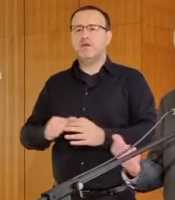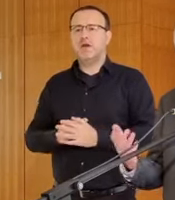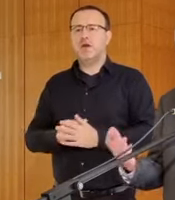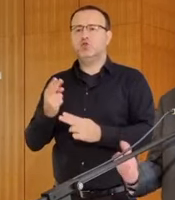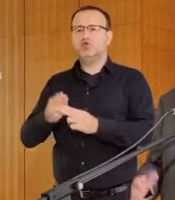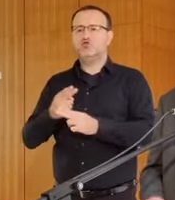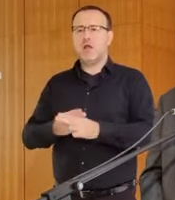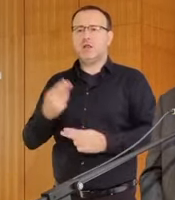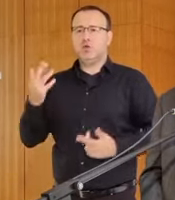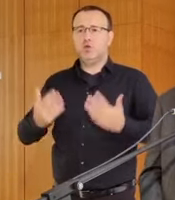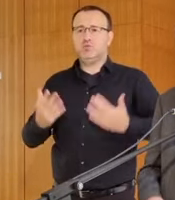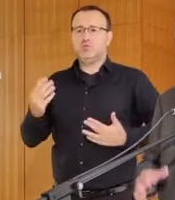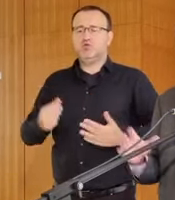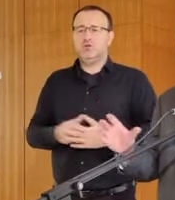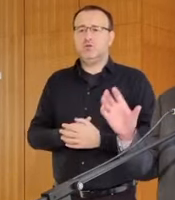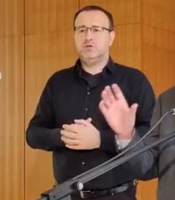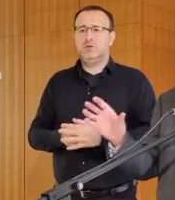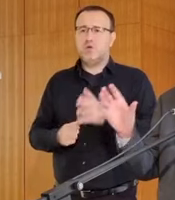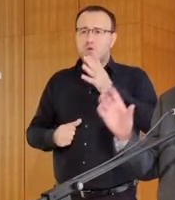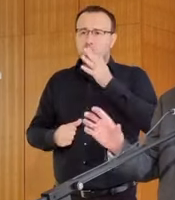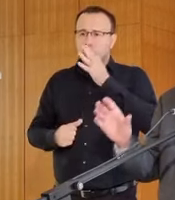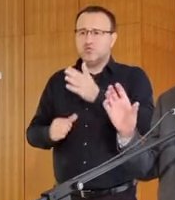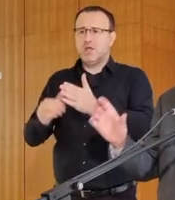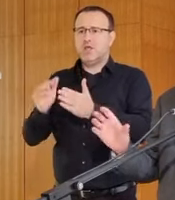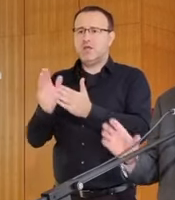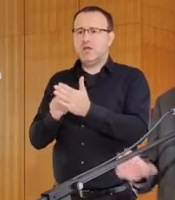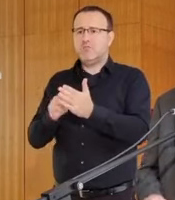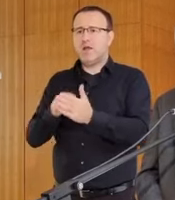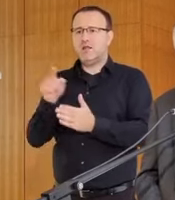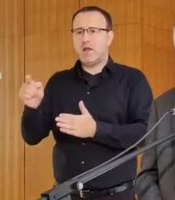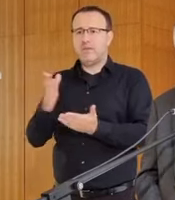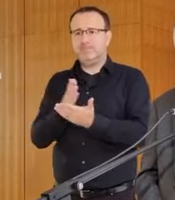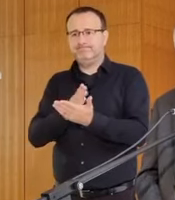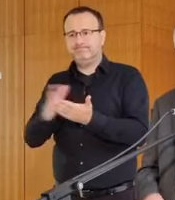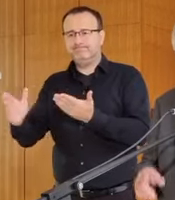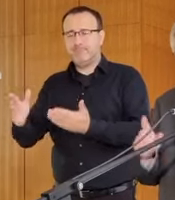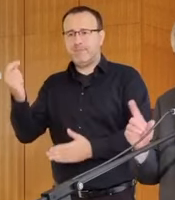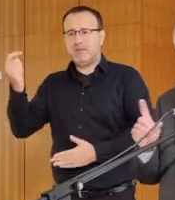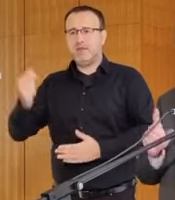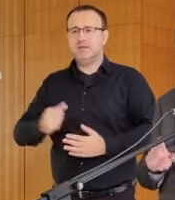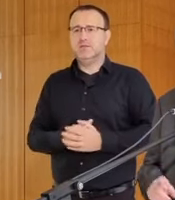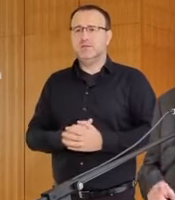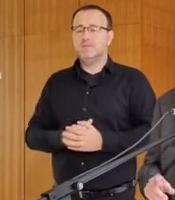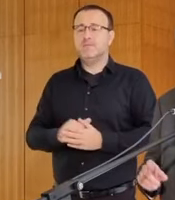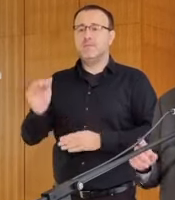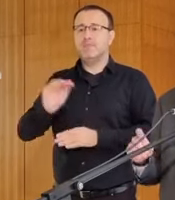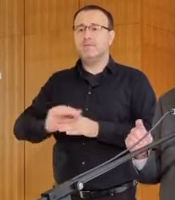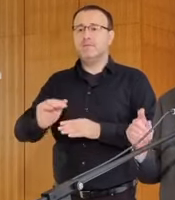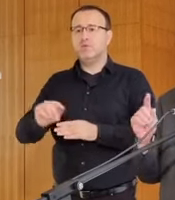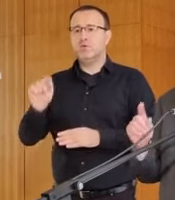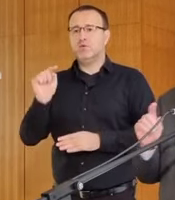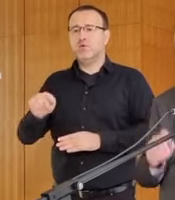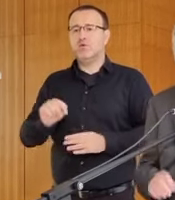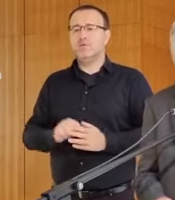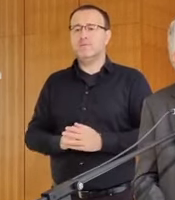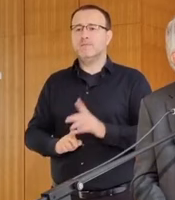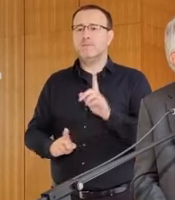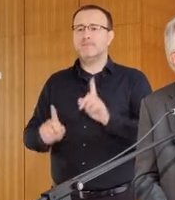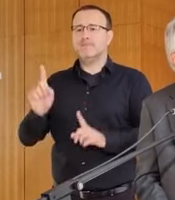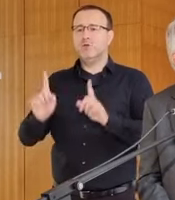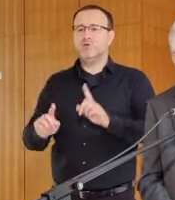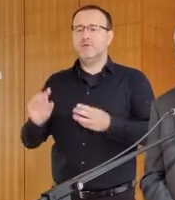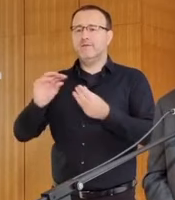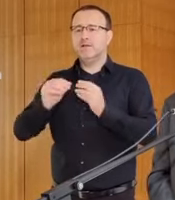štátneho rozpočtu. kedy bude treba na to jednoducho vyčleniť prostriedky. Ale okrem toho niektoré veci